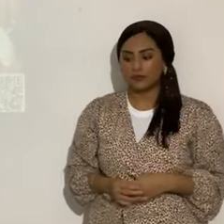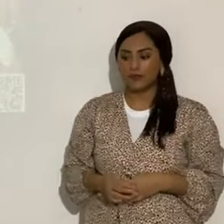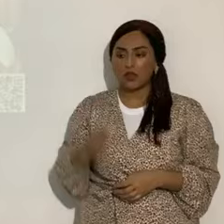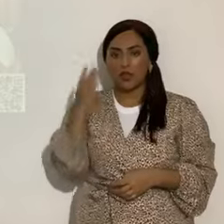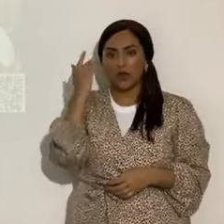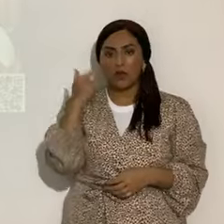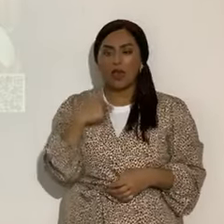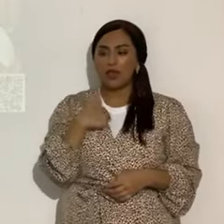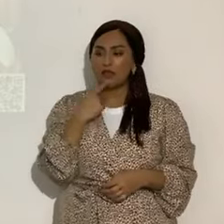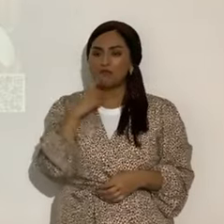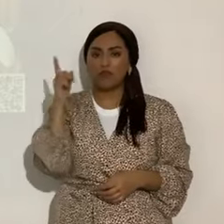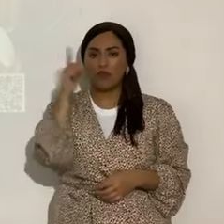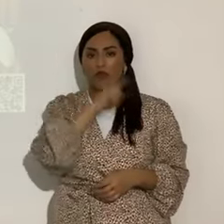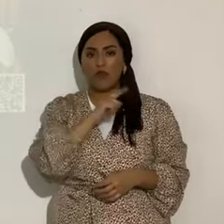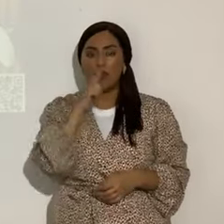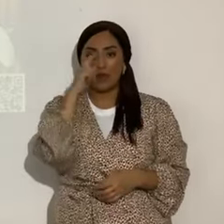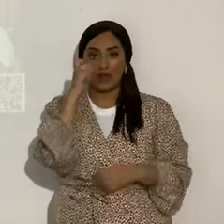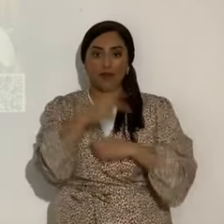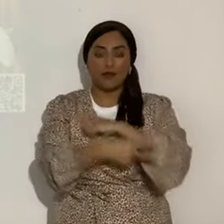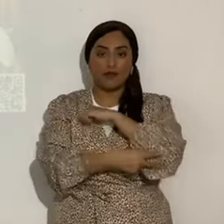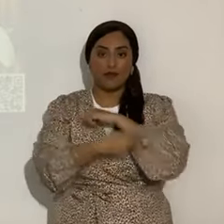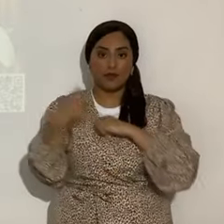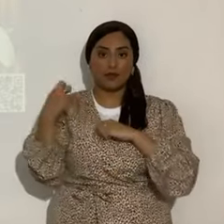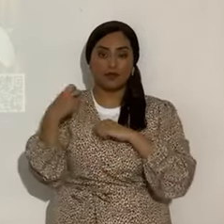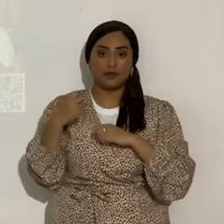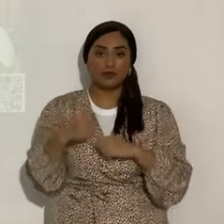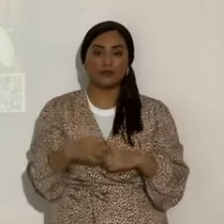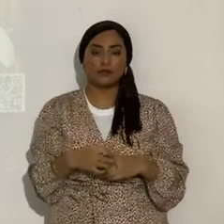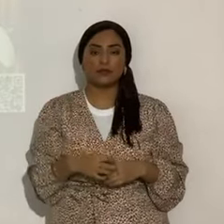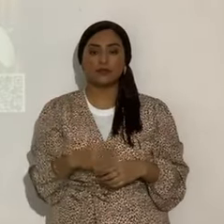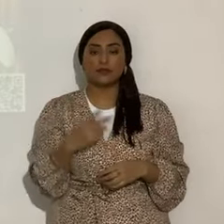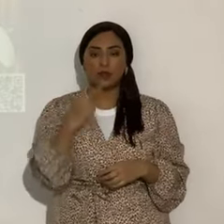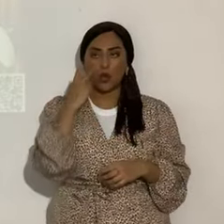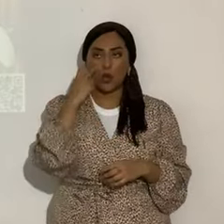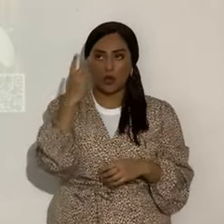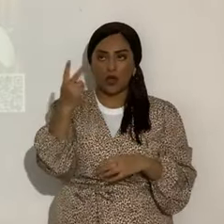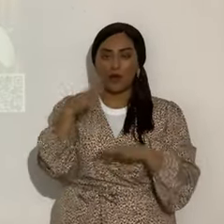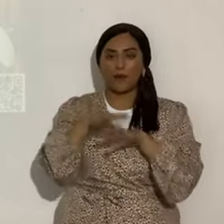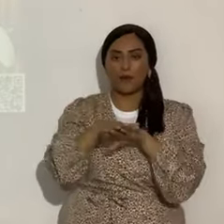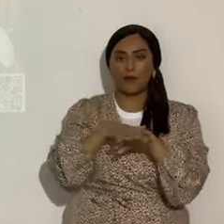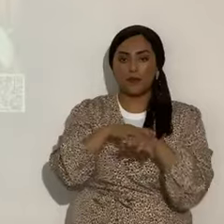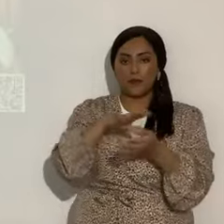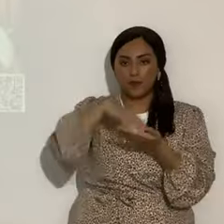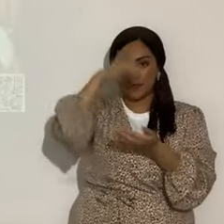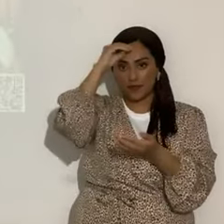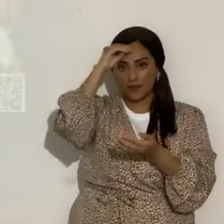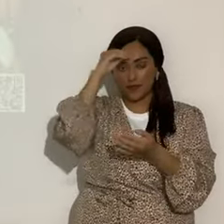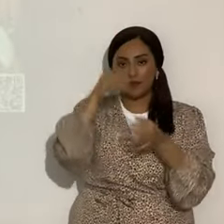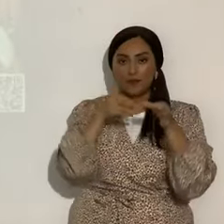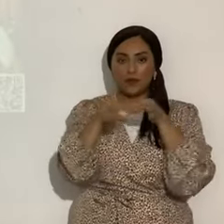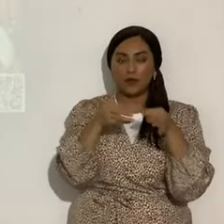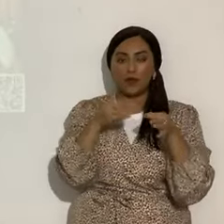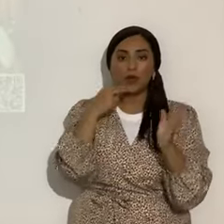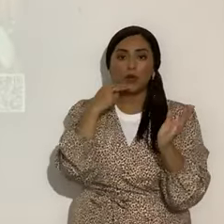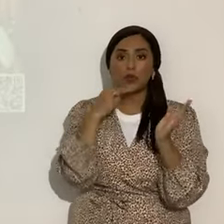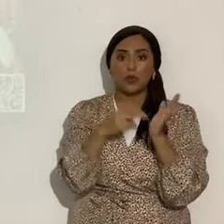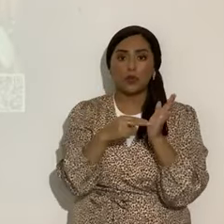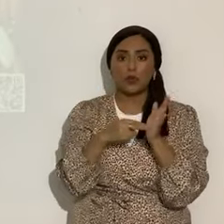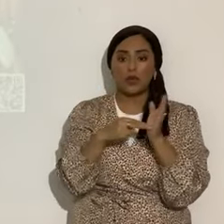llamo intruso? Porque es un usurpador. Vamos a verlo con calma. Anoten que viene fuera del sistema